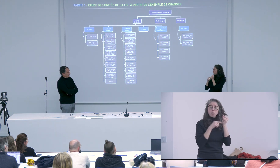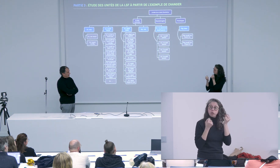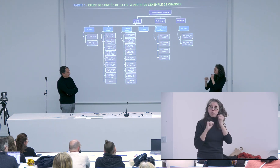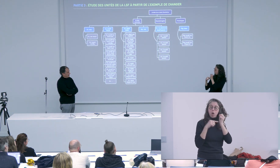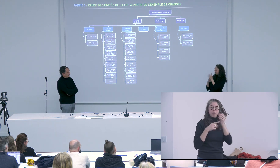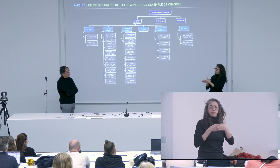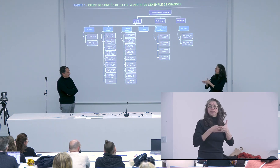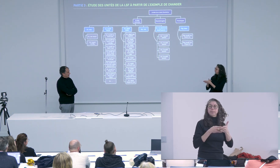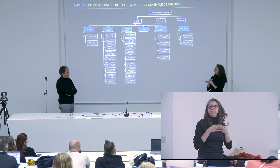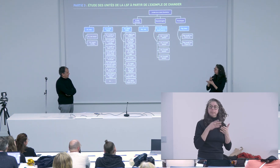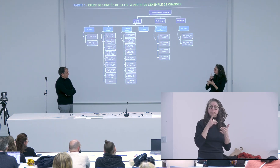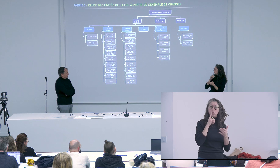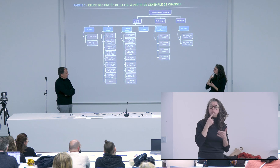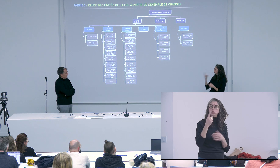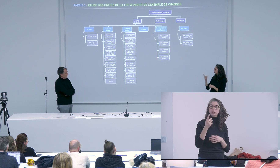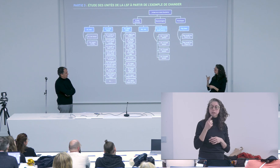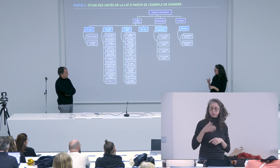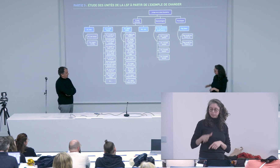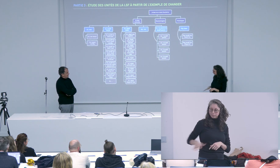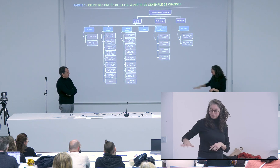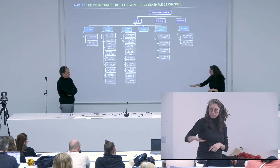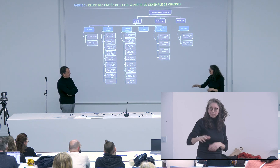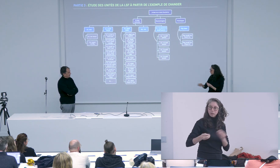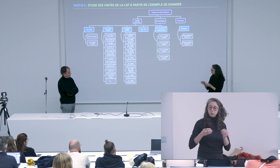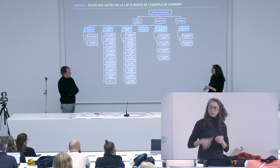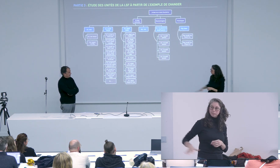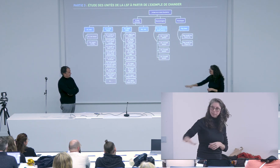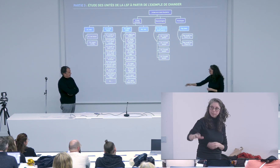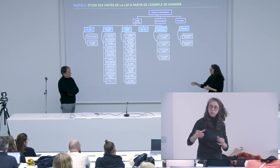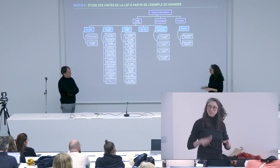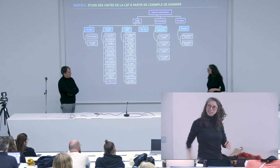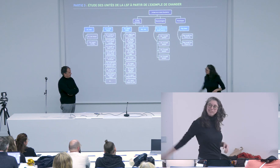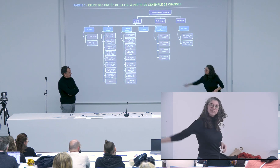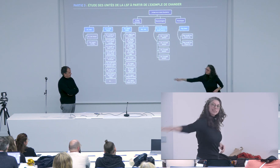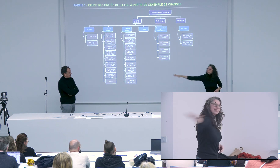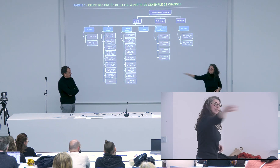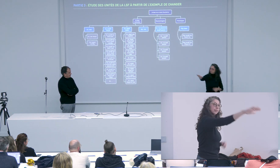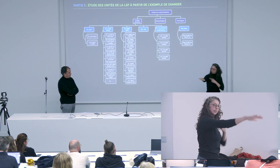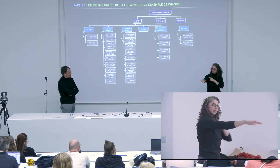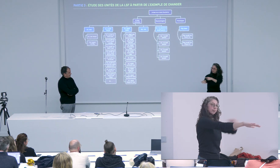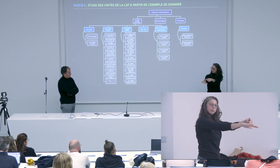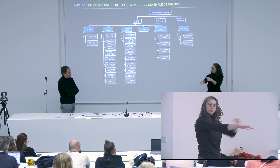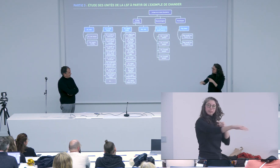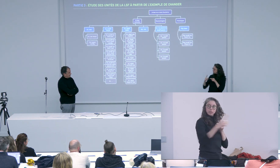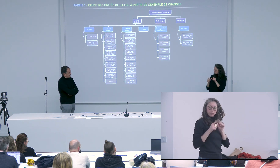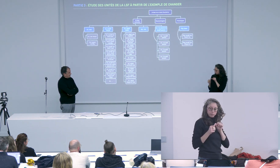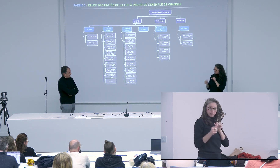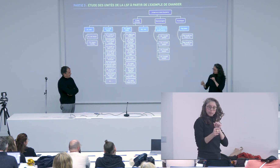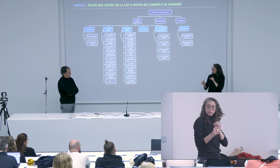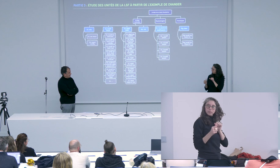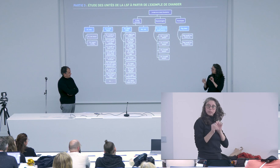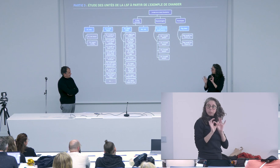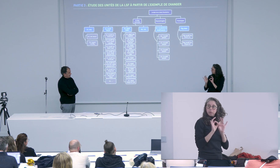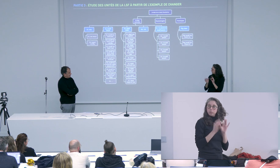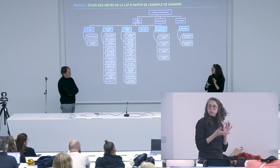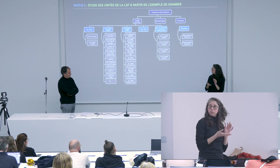c'est vrai qu'on peut observer des mouvements du regard mais on est limité comme j'ai dit effectivement on ne sait pas au niveau de la profondeur de l'espace qui est utilisé à